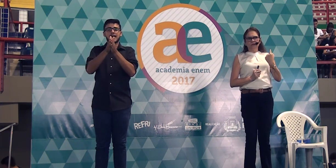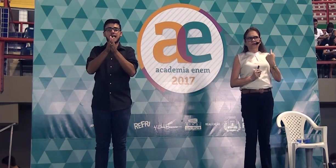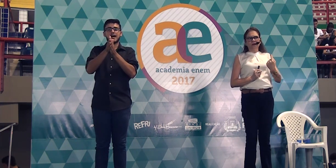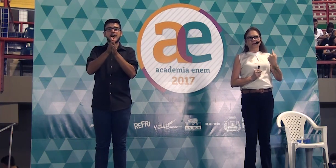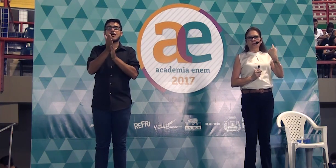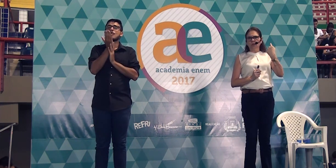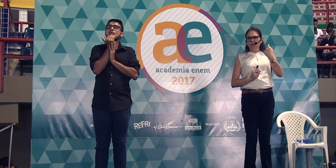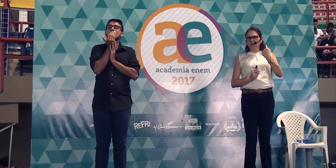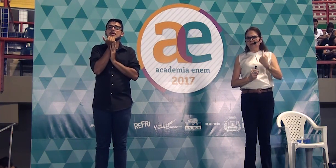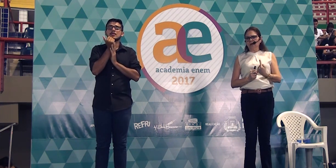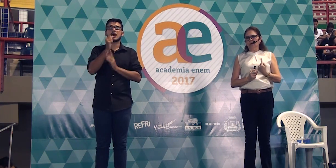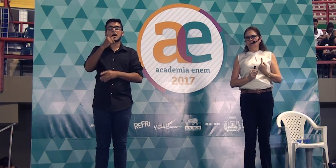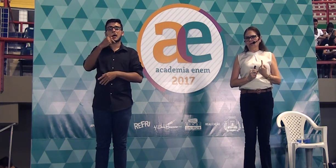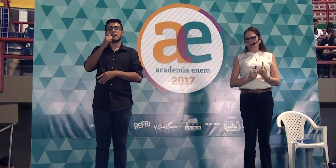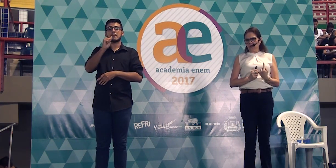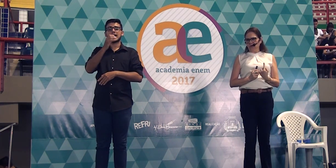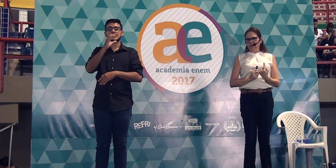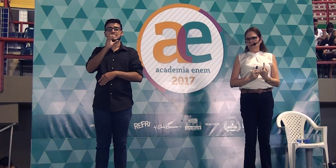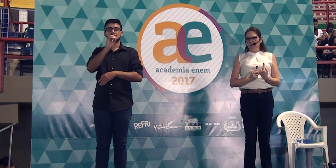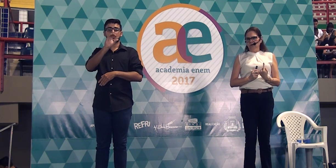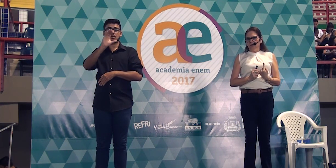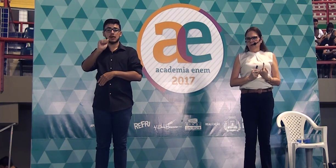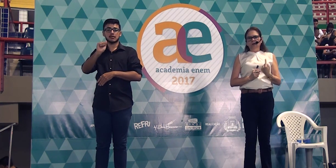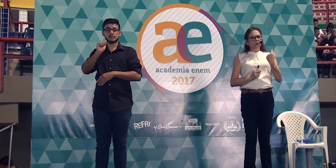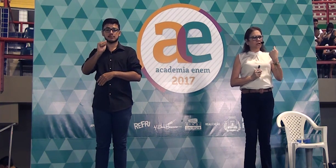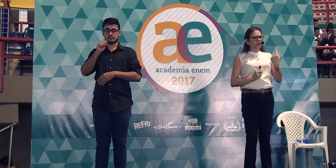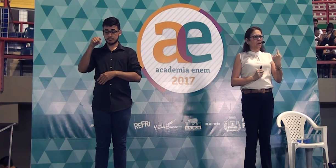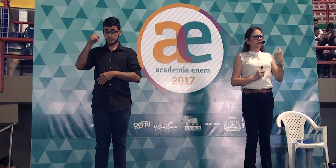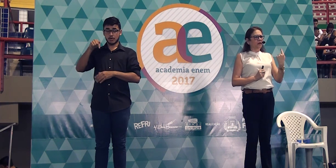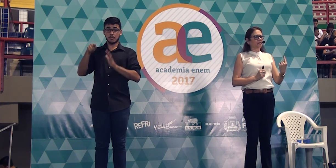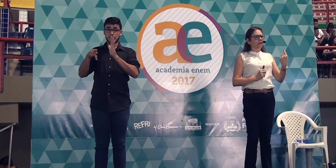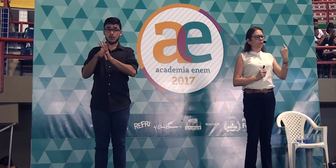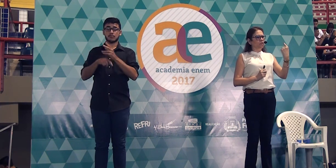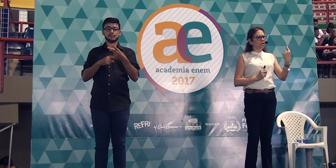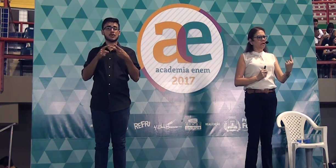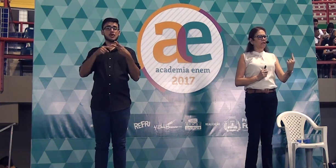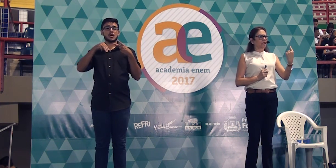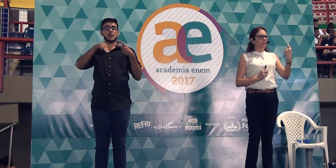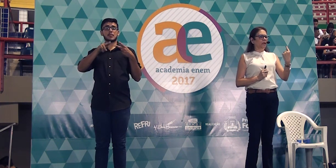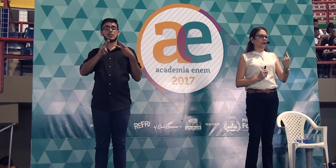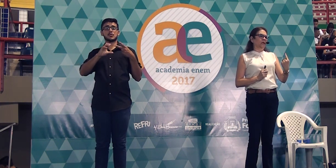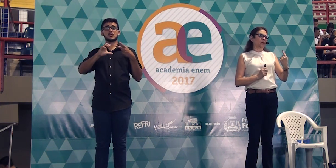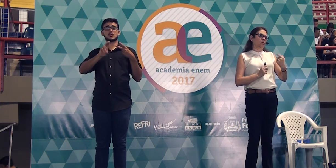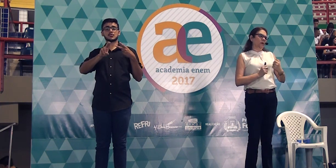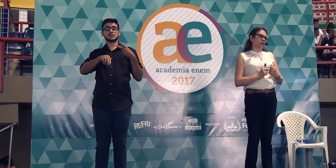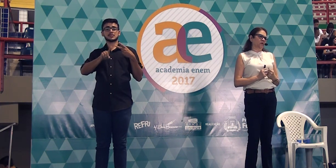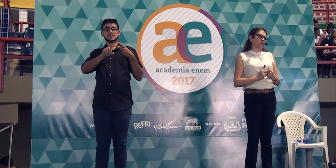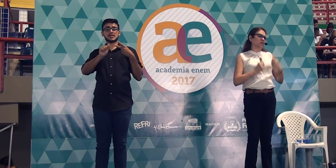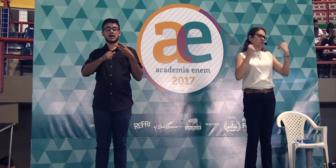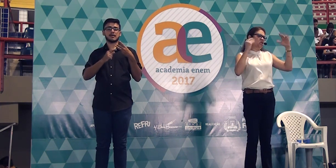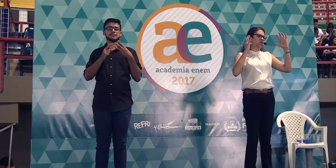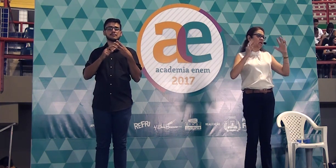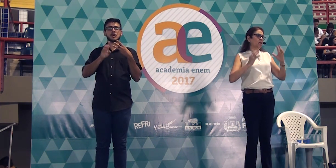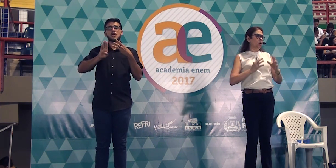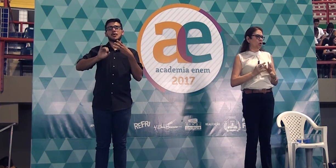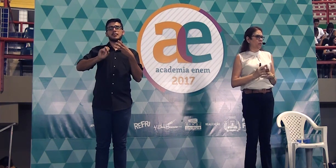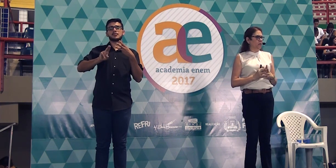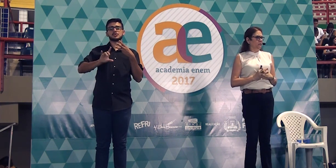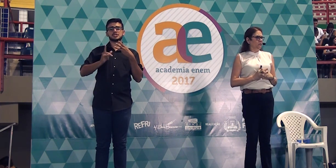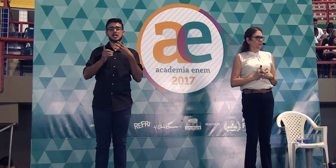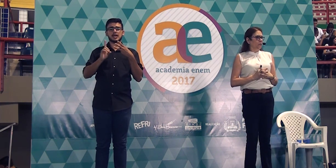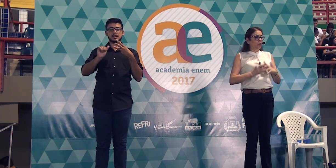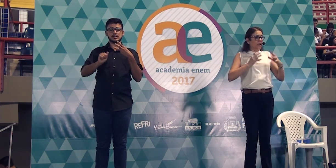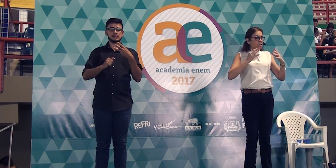não tem quem faça o munguzá como o nosso, não tem quem faça a buchada e a panelada como a nossa, tem gente que nem